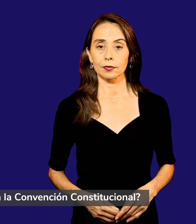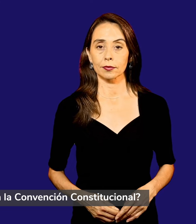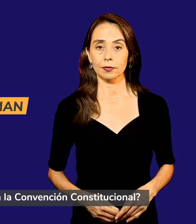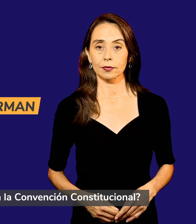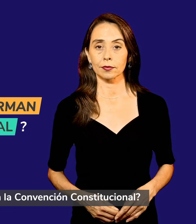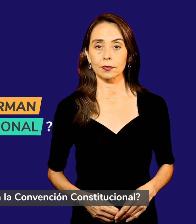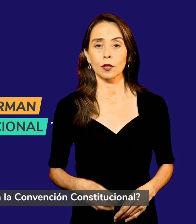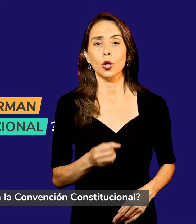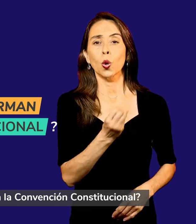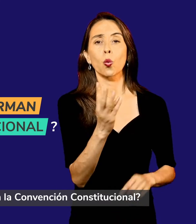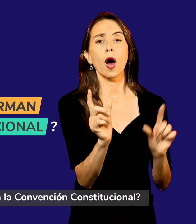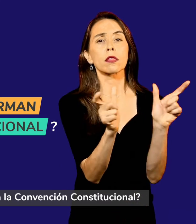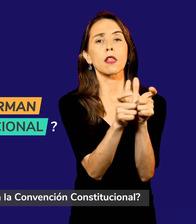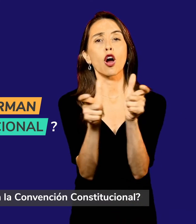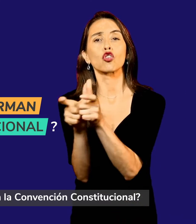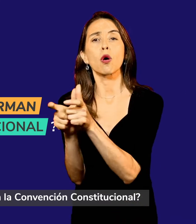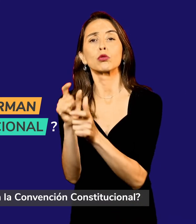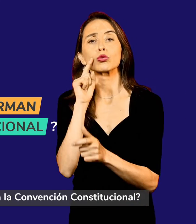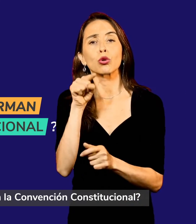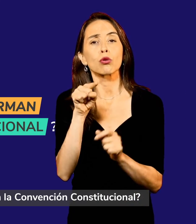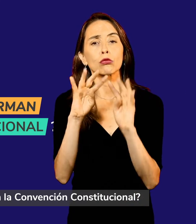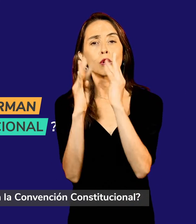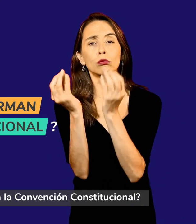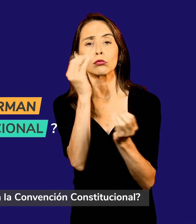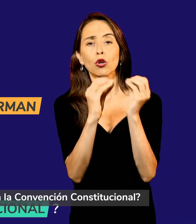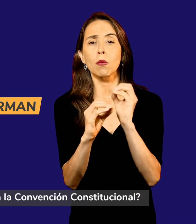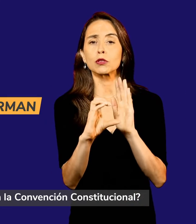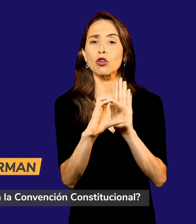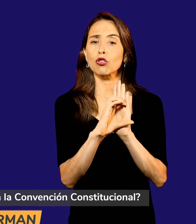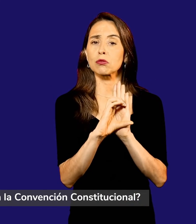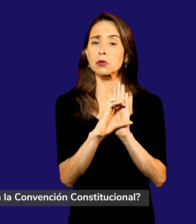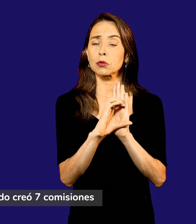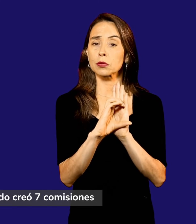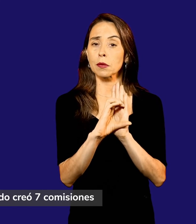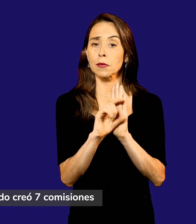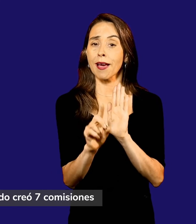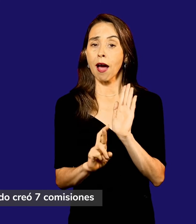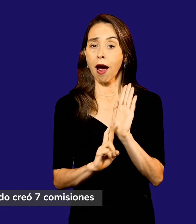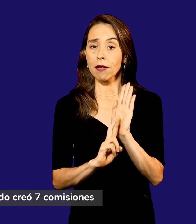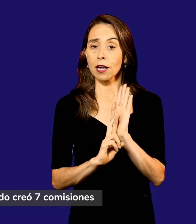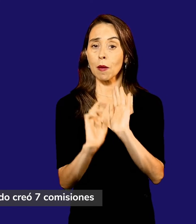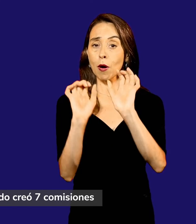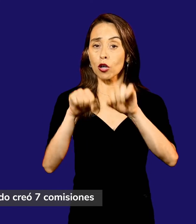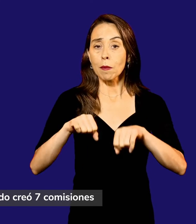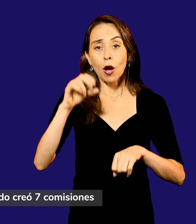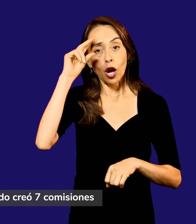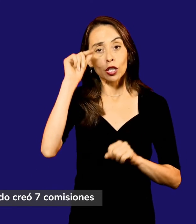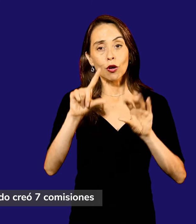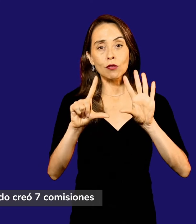¿Cuántas comisiones conforman la Convención Constitucional? El reglamento aprobado creó siete comisiones.